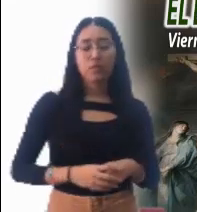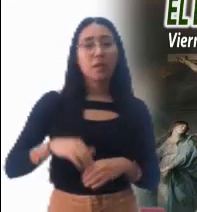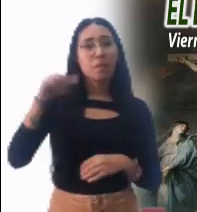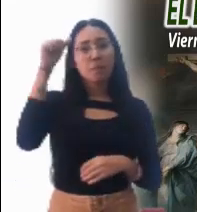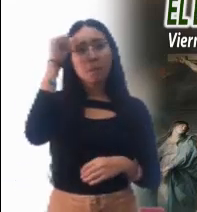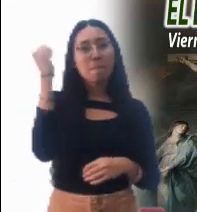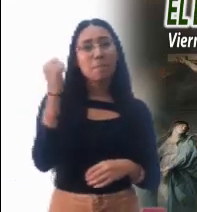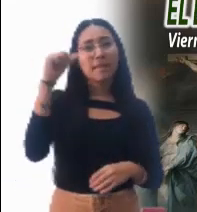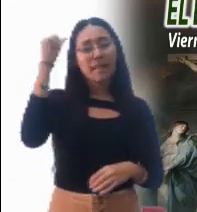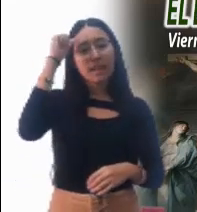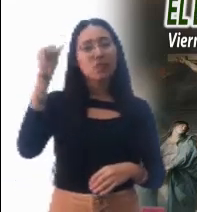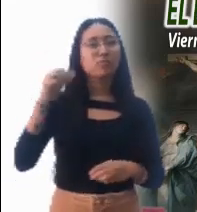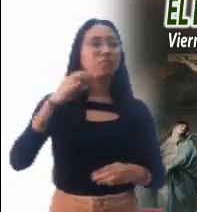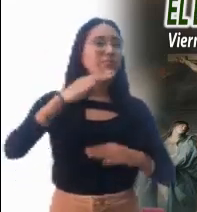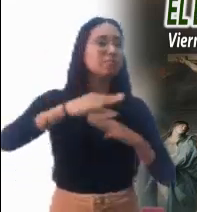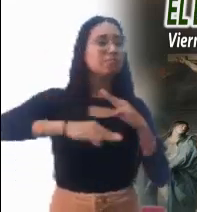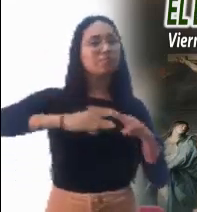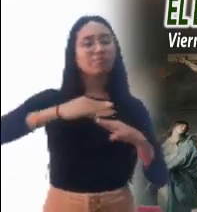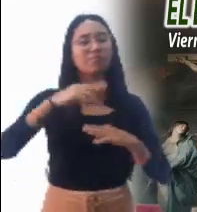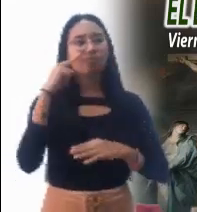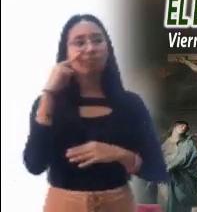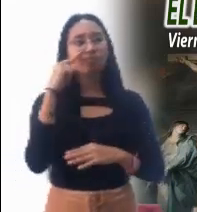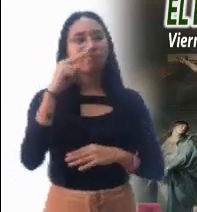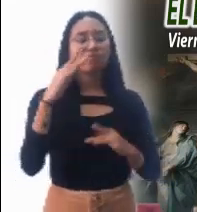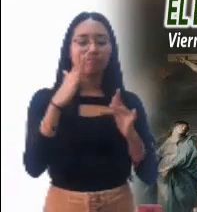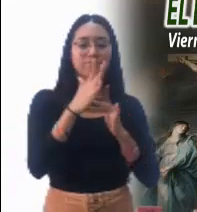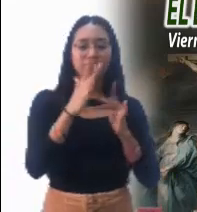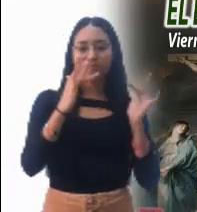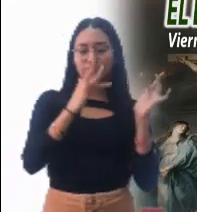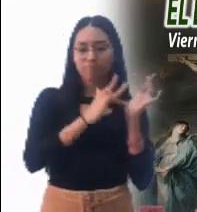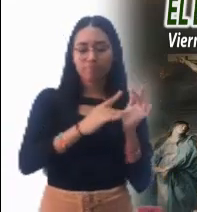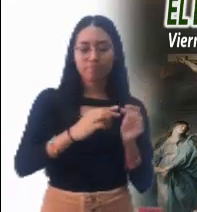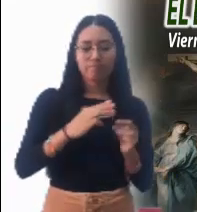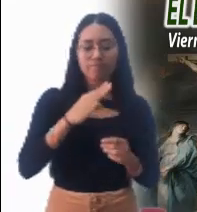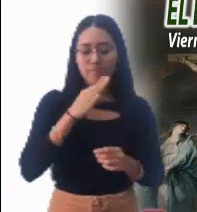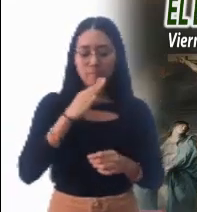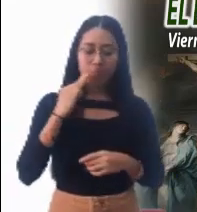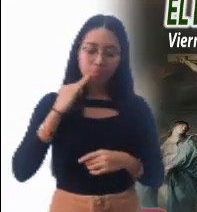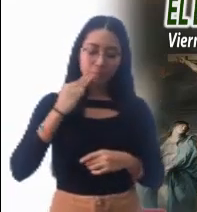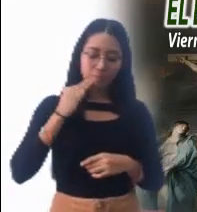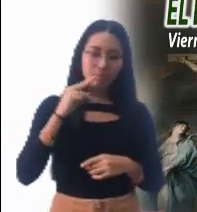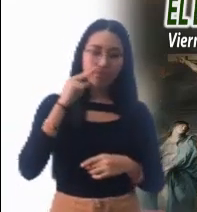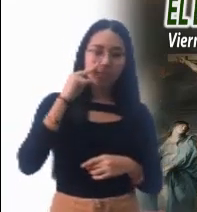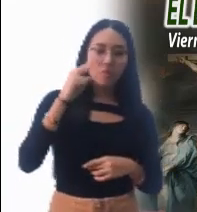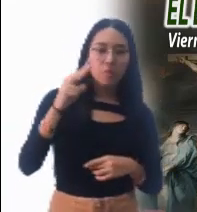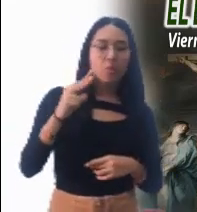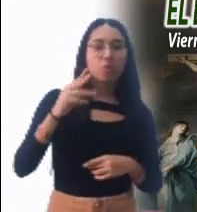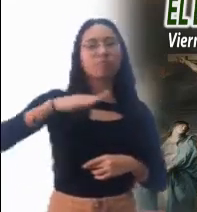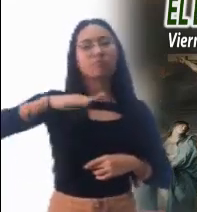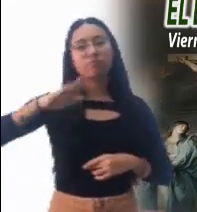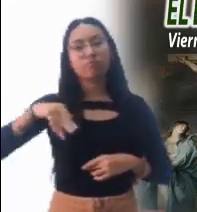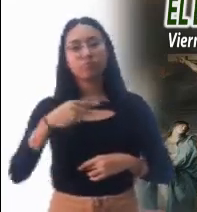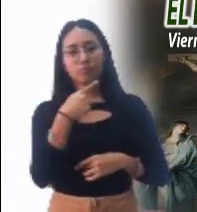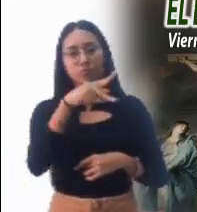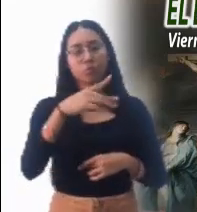Por los pecados del mundo vio a Jesús en tan profundo tormento, la dulce madre. Vio morir